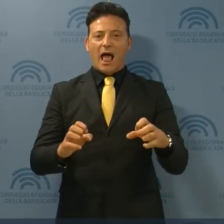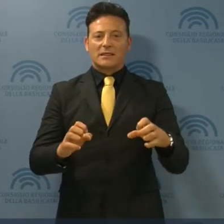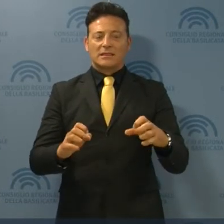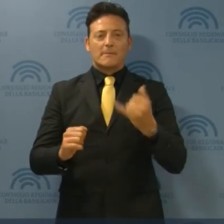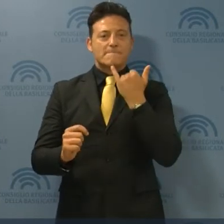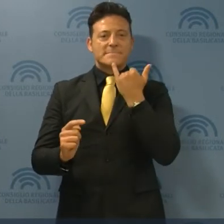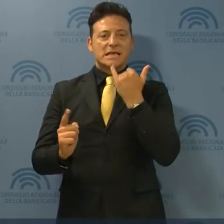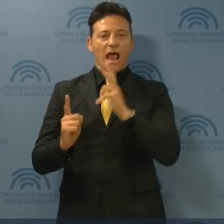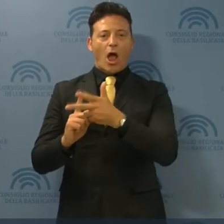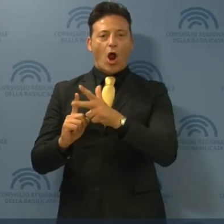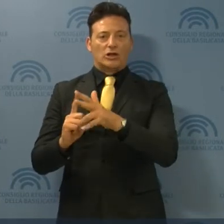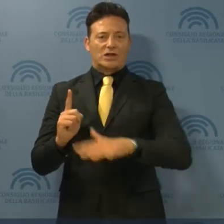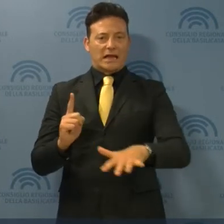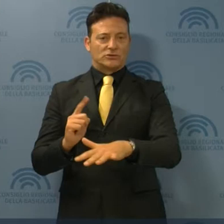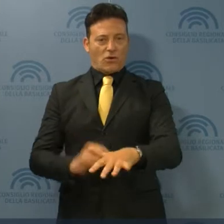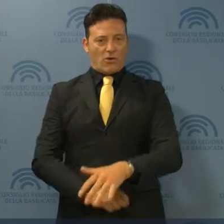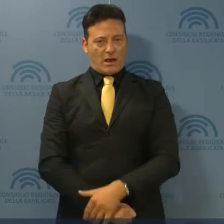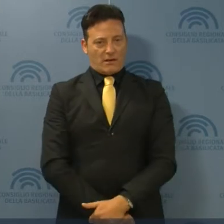mini-eolici nella zona.